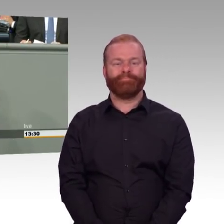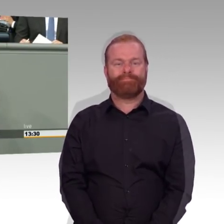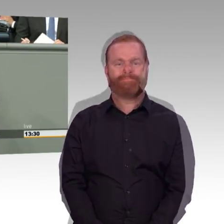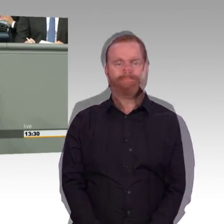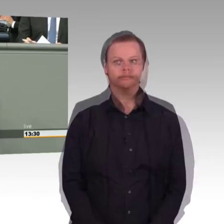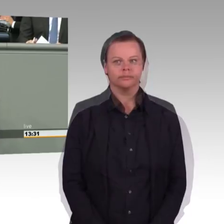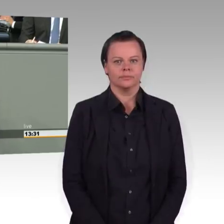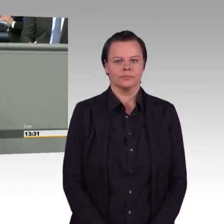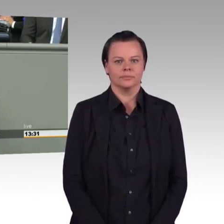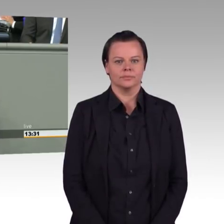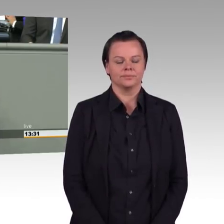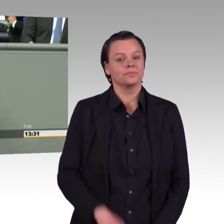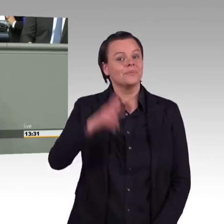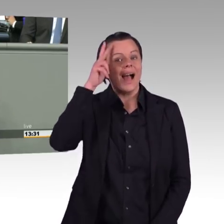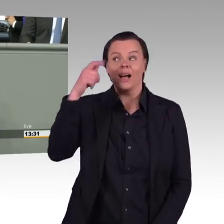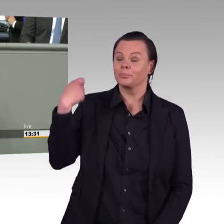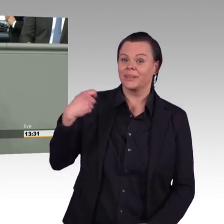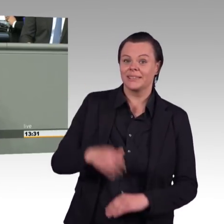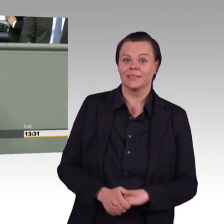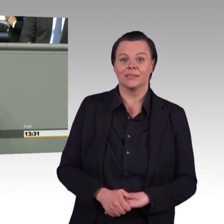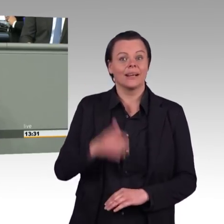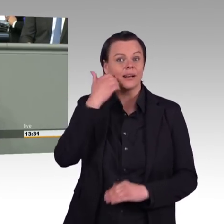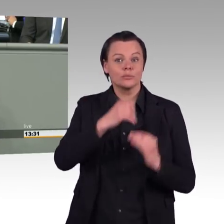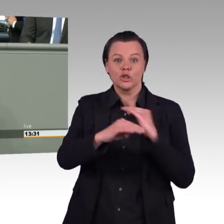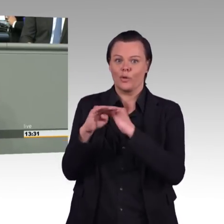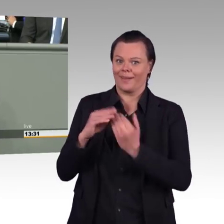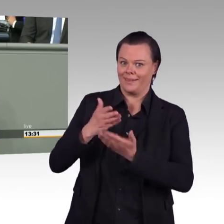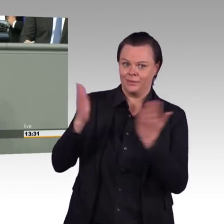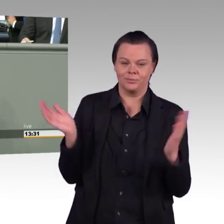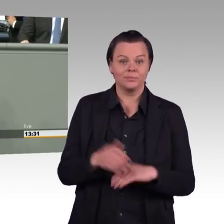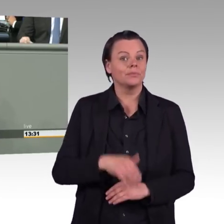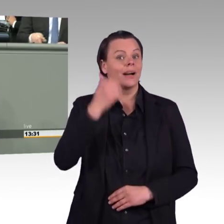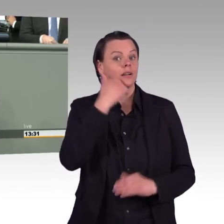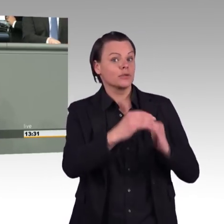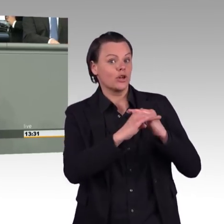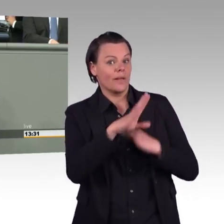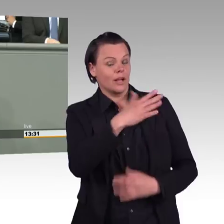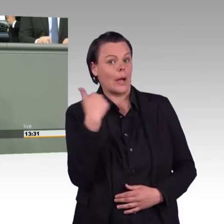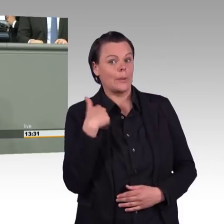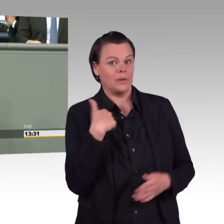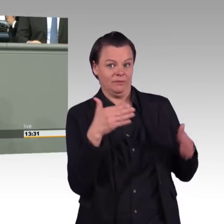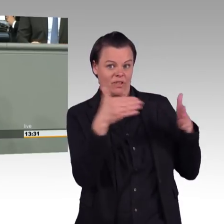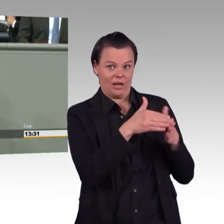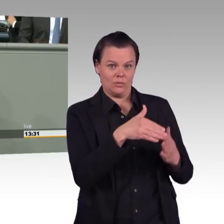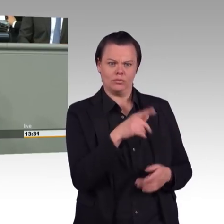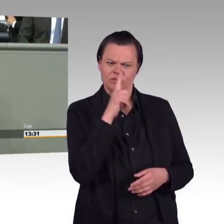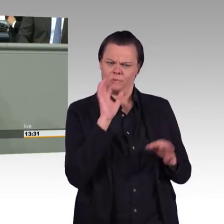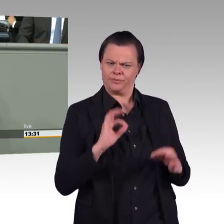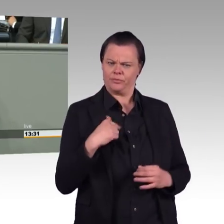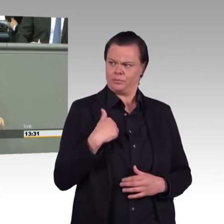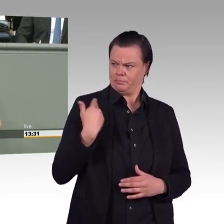positiv, und da sage ich Frau Baerbock, ist ja die Botschaft, die Sie gesagt haben, dass wir endlich Klarheit brauchen. Das ist völlig richtig, auch für jeden Wettbewerb, für jede, für alle